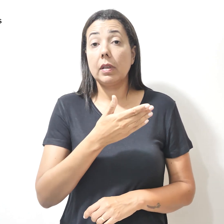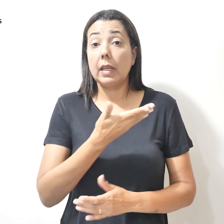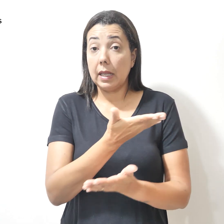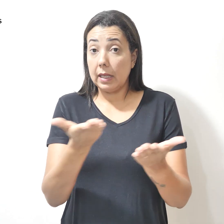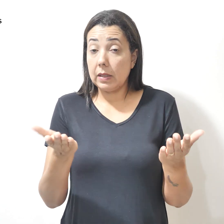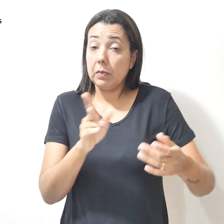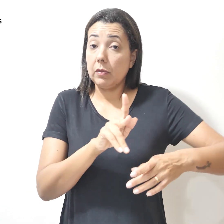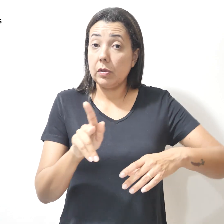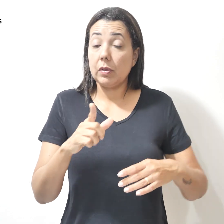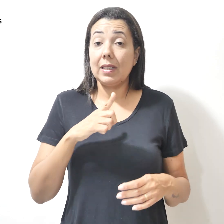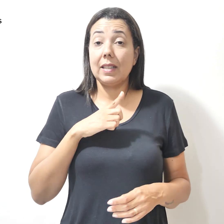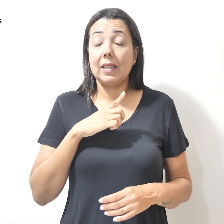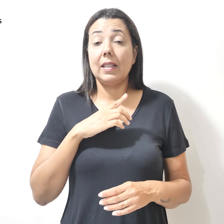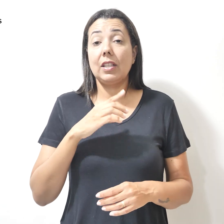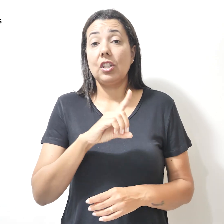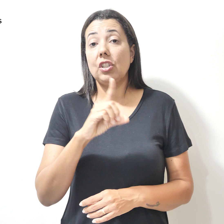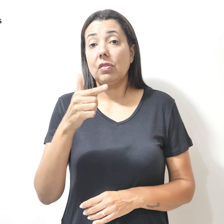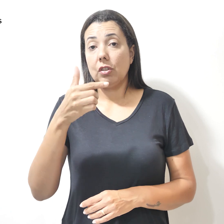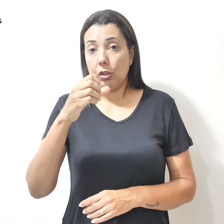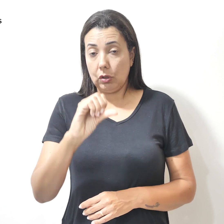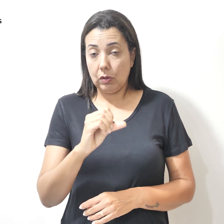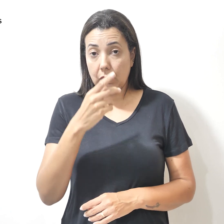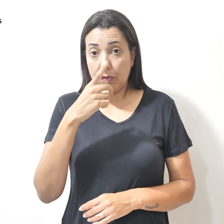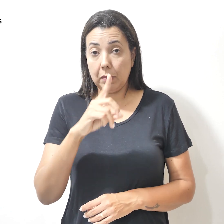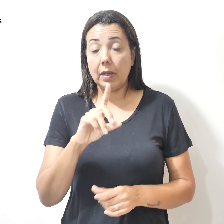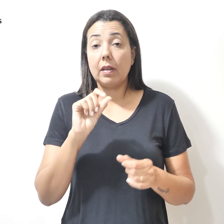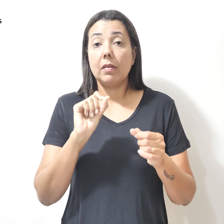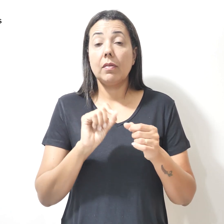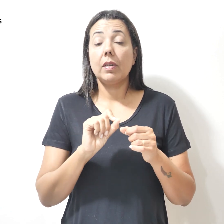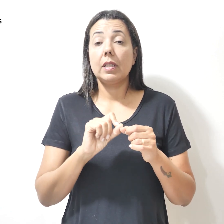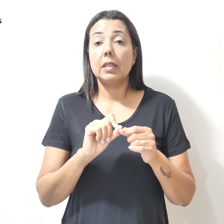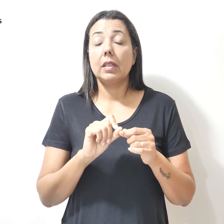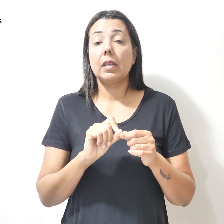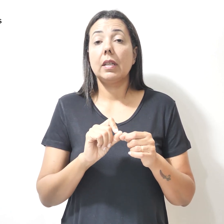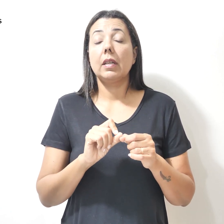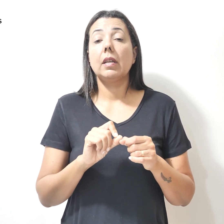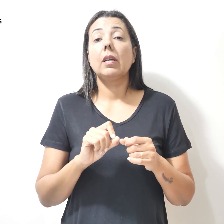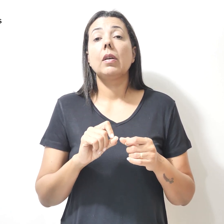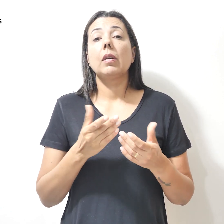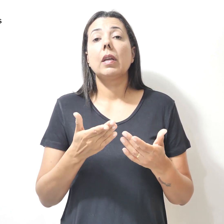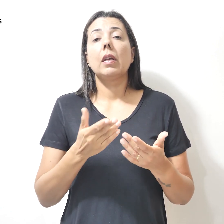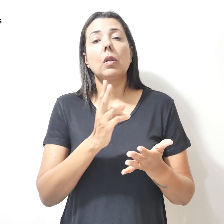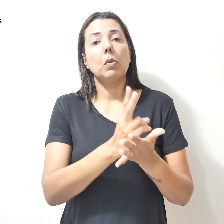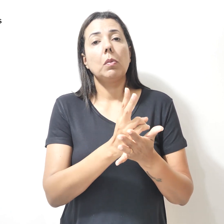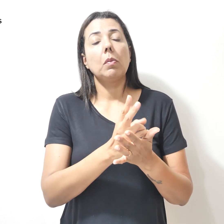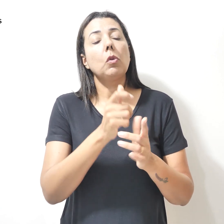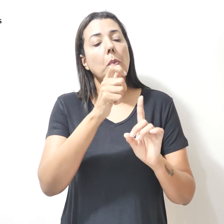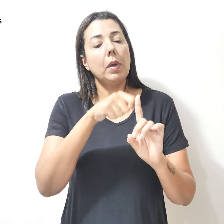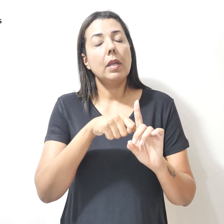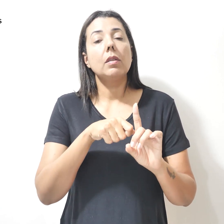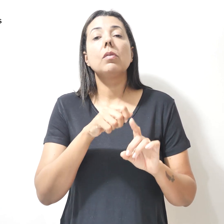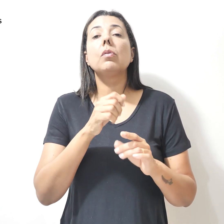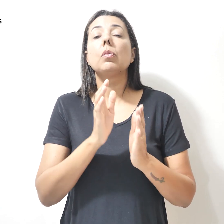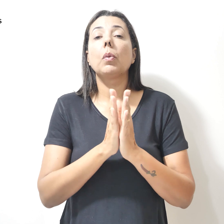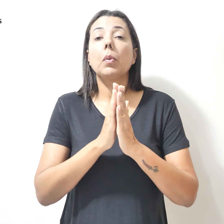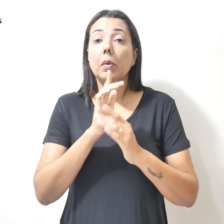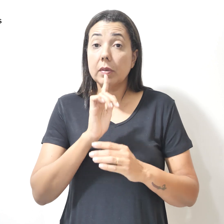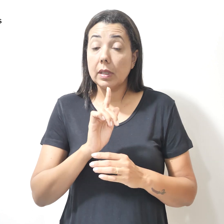têm até o dia 29 para realizarem o procedimento no mês do seu aniversário. Uma vez